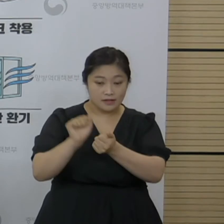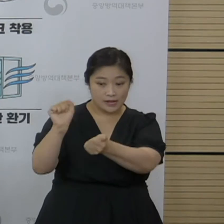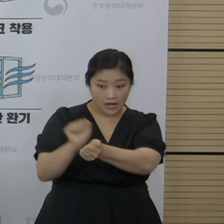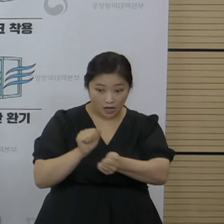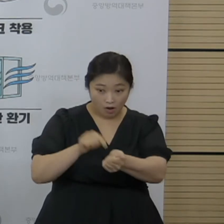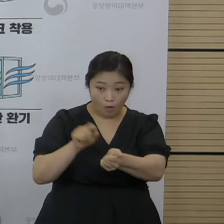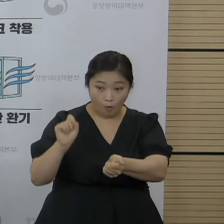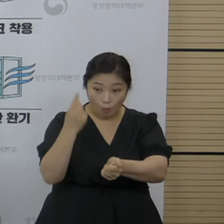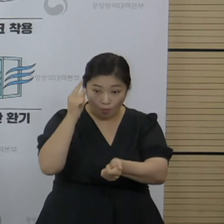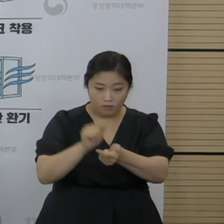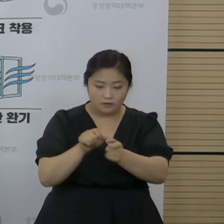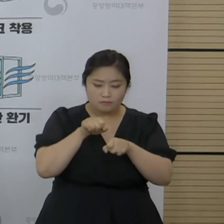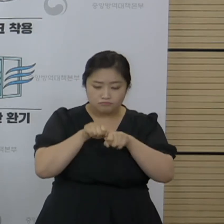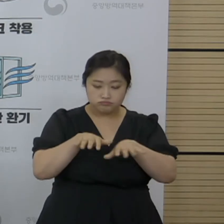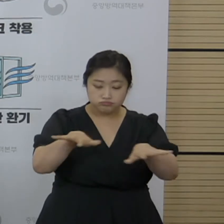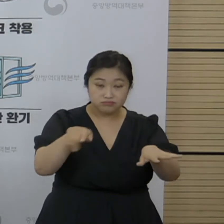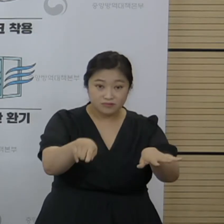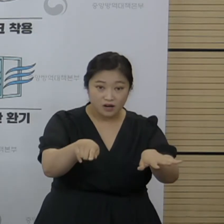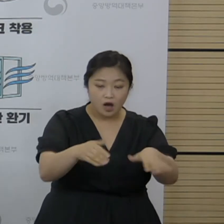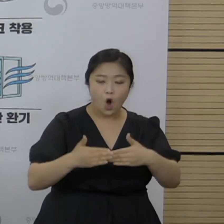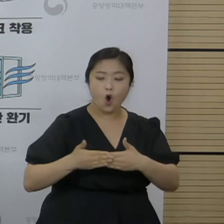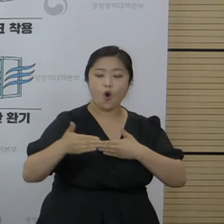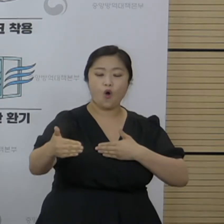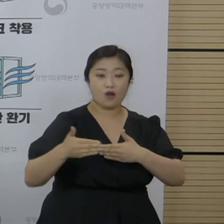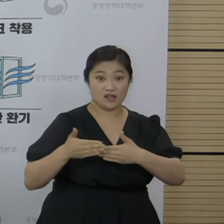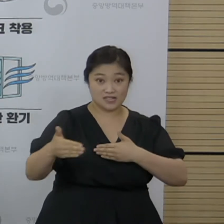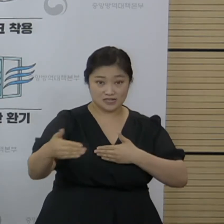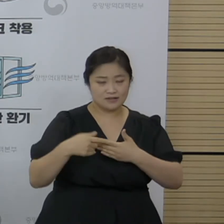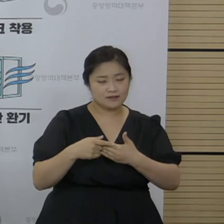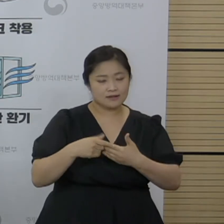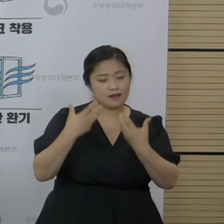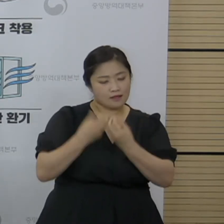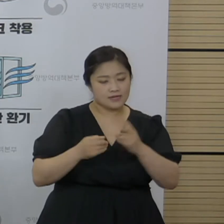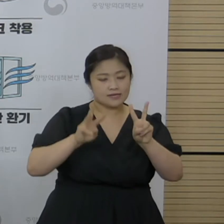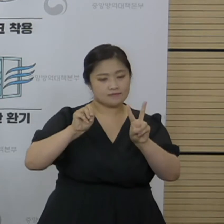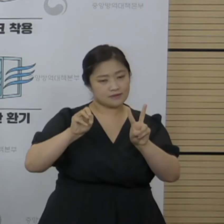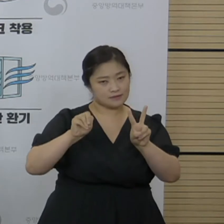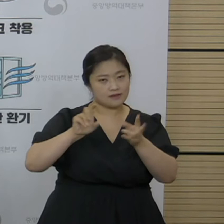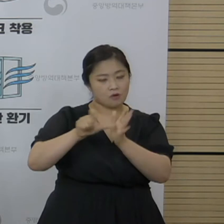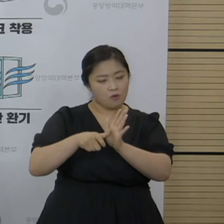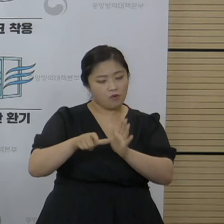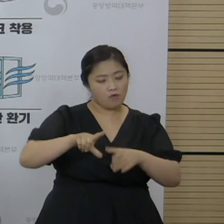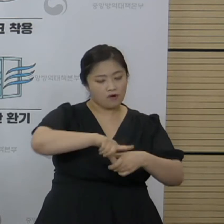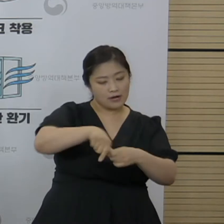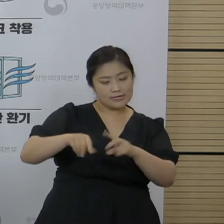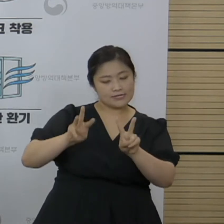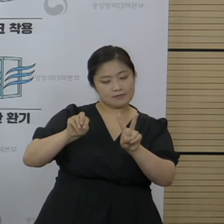모험로부터 배출될 수 있는 거리 그러니까 2m, 반경 2m 미만으로 보통